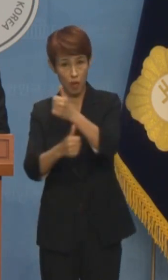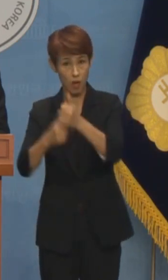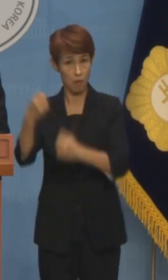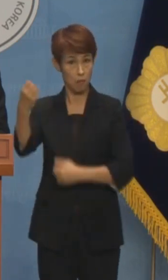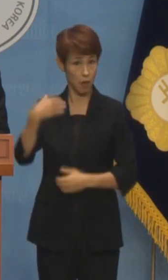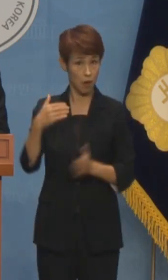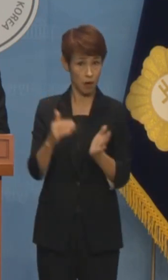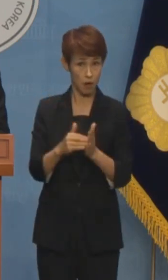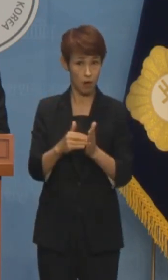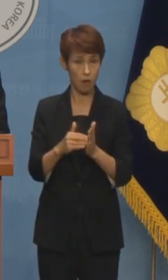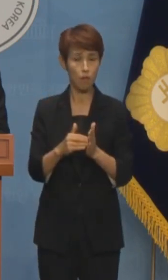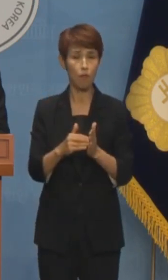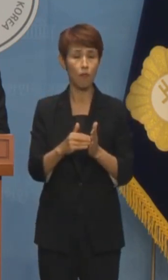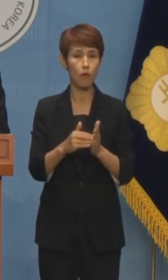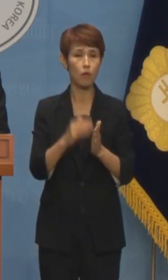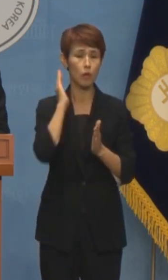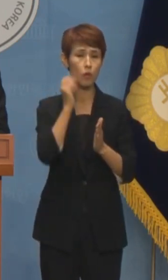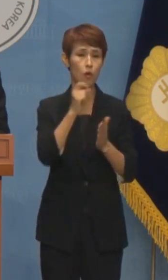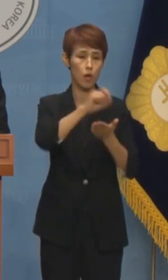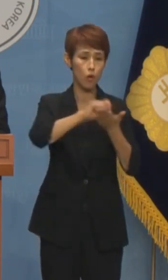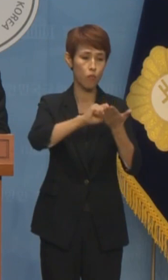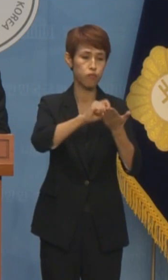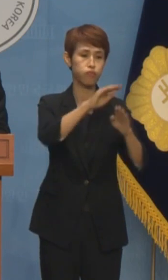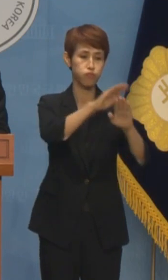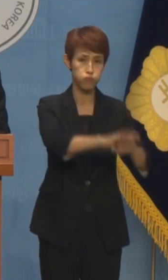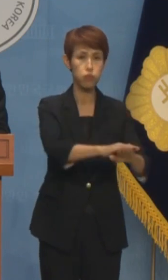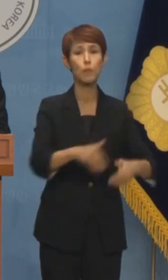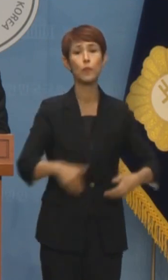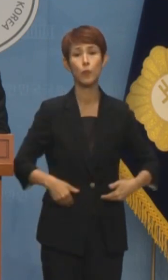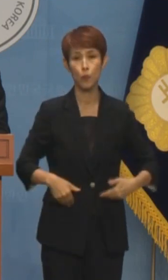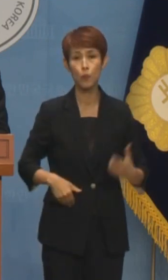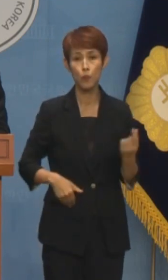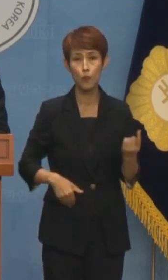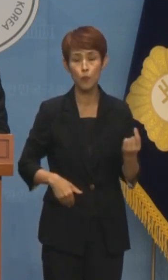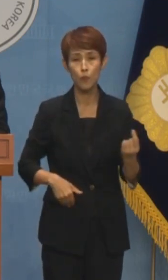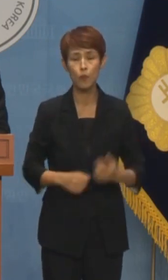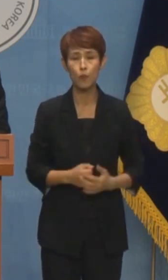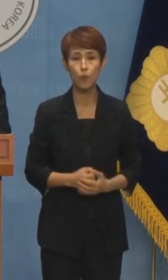대통령 기록물법에 따라 보관 조치 되어야 합니다.